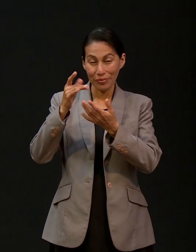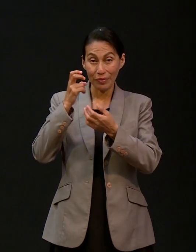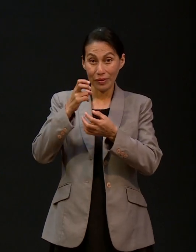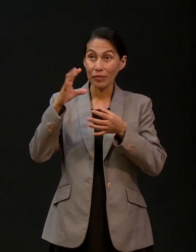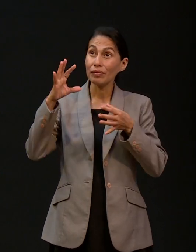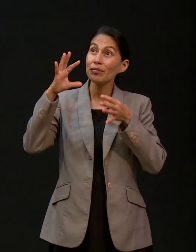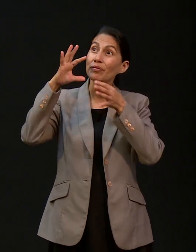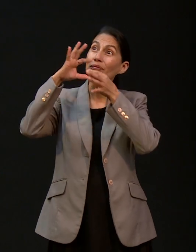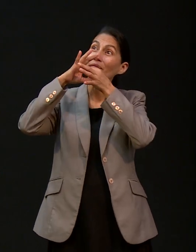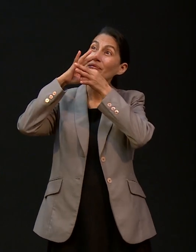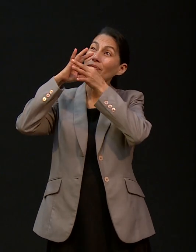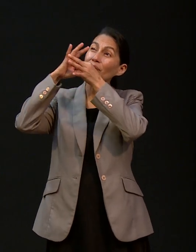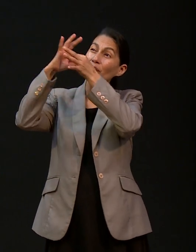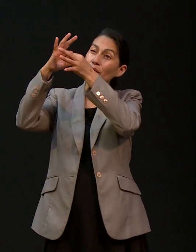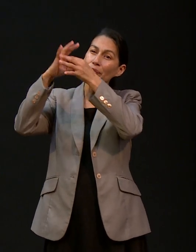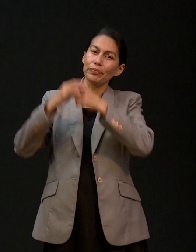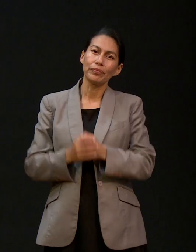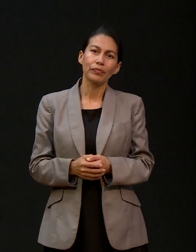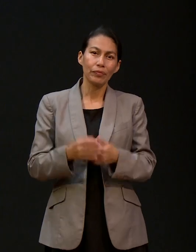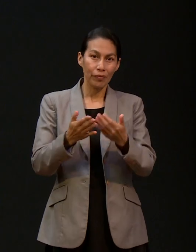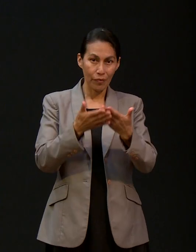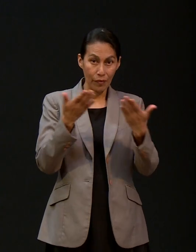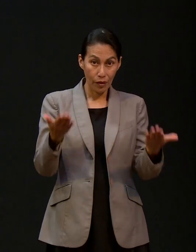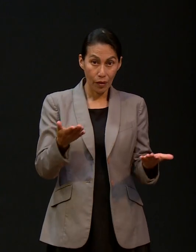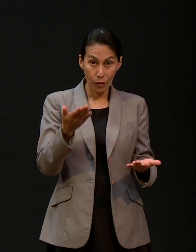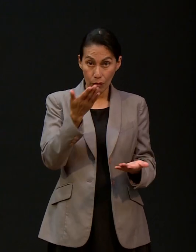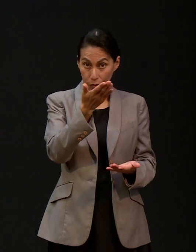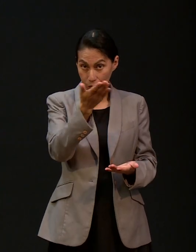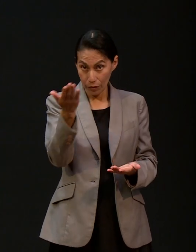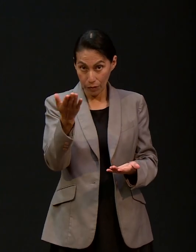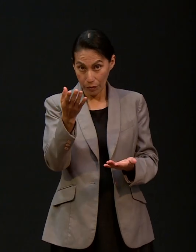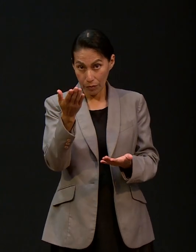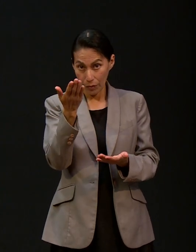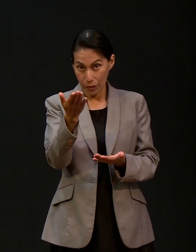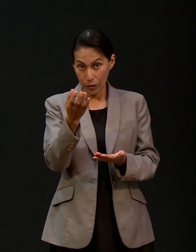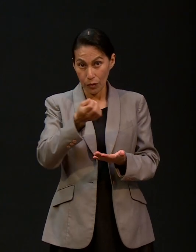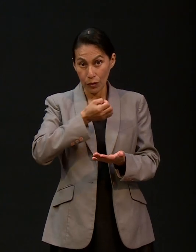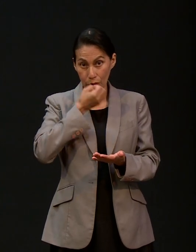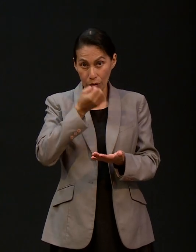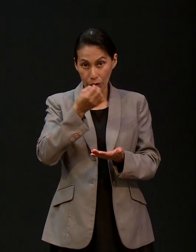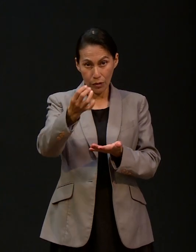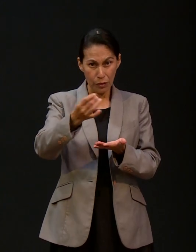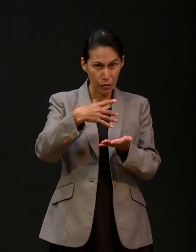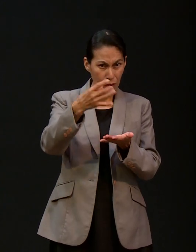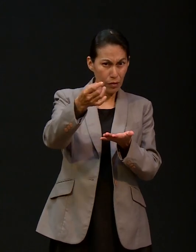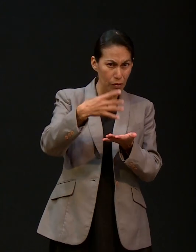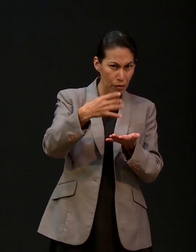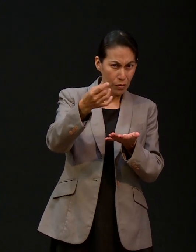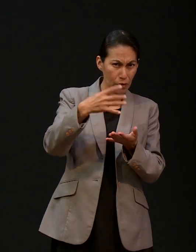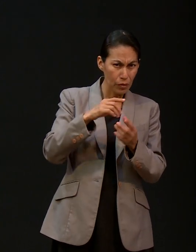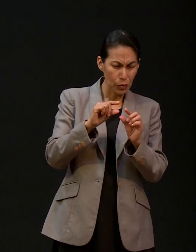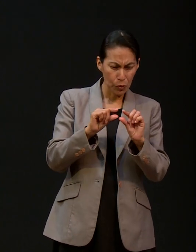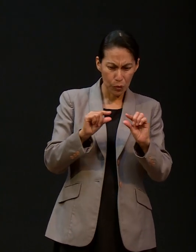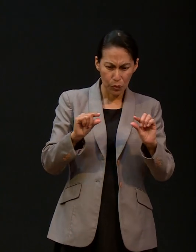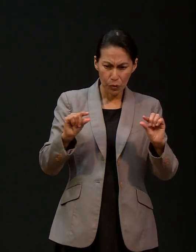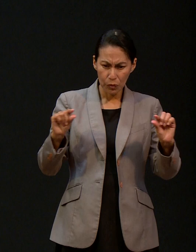ahora vamos a orar por todos los pedidos de oración que ustedes han enviado al programa por todos